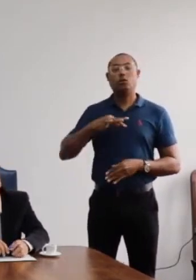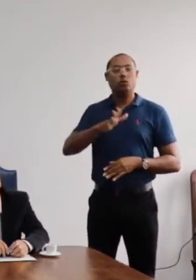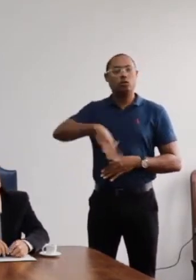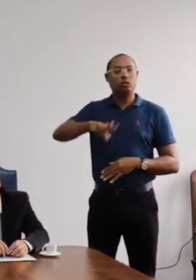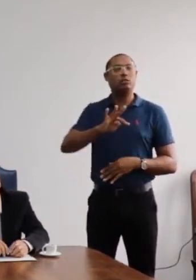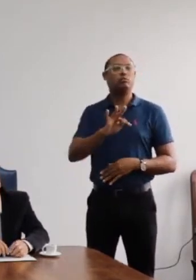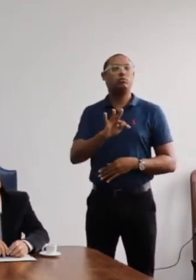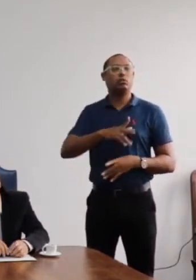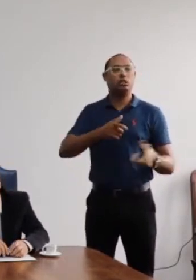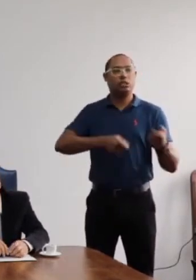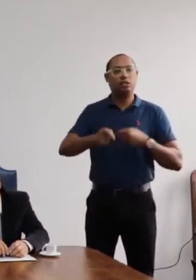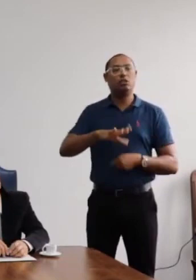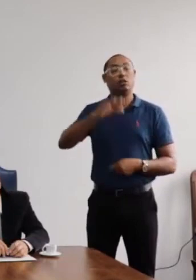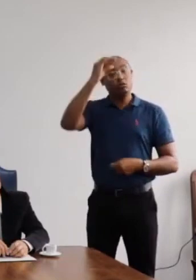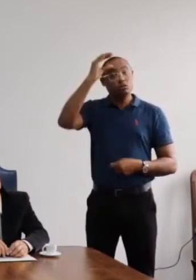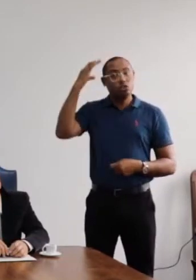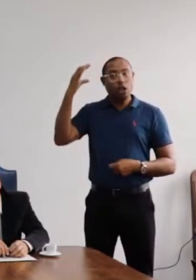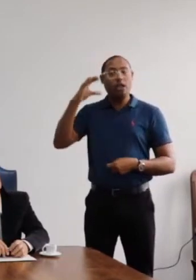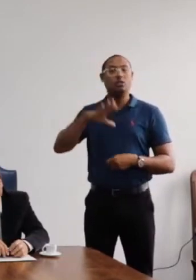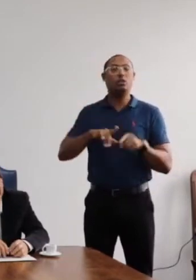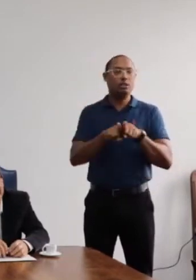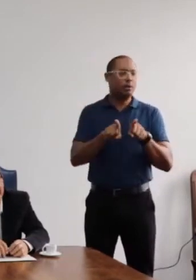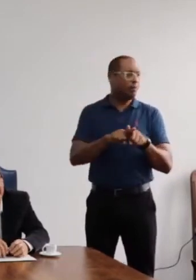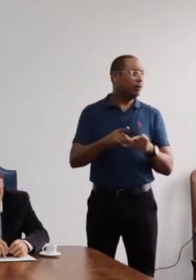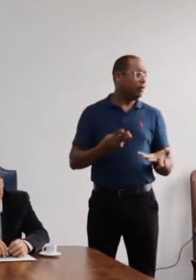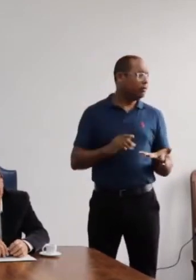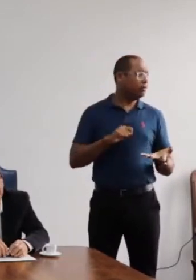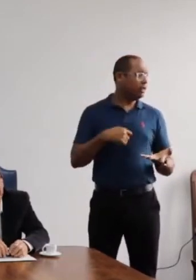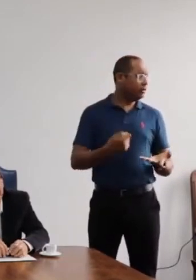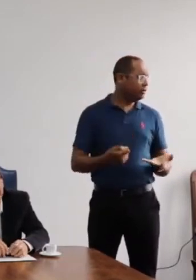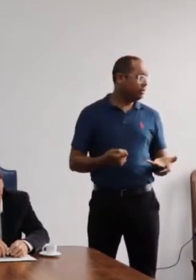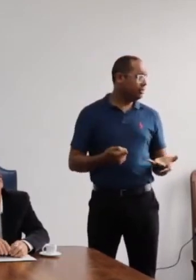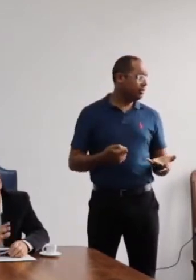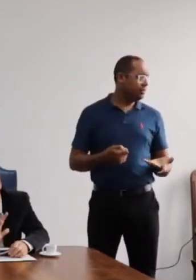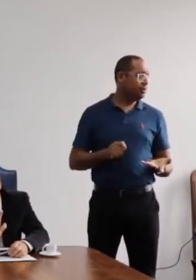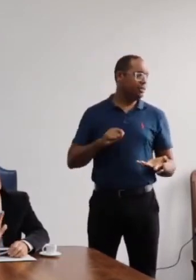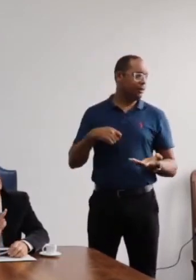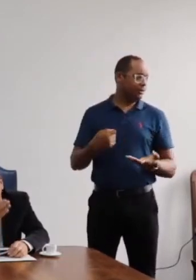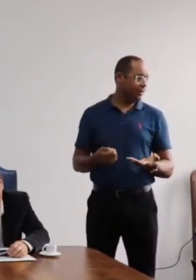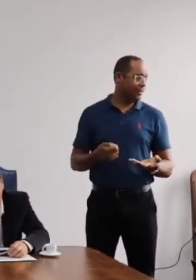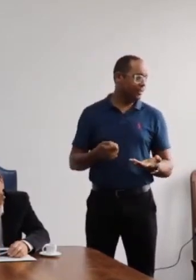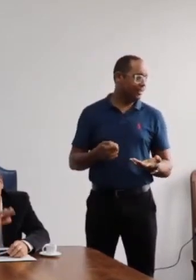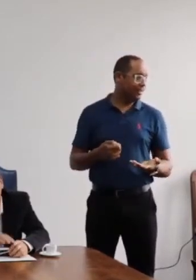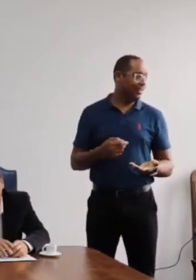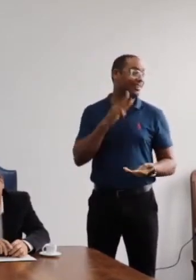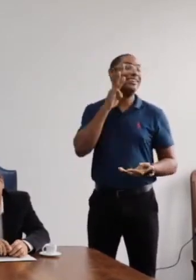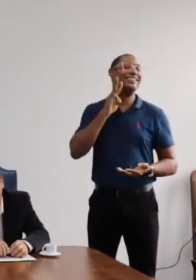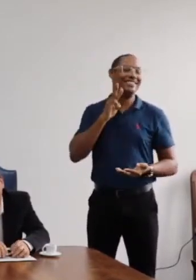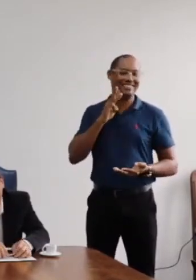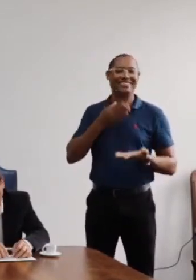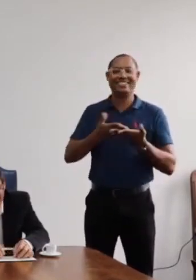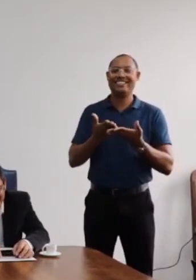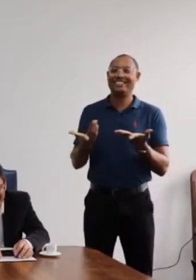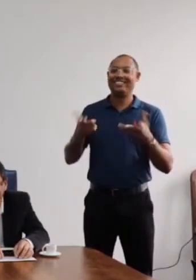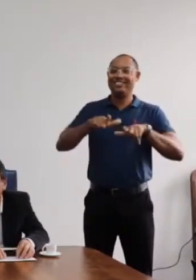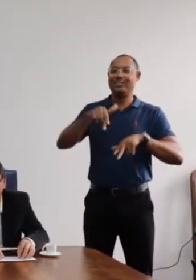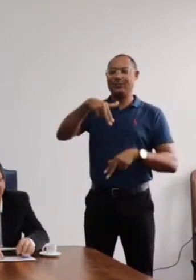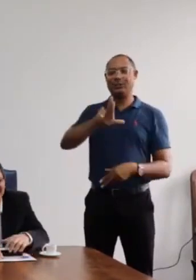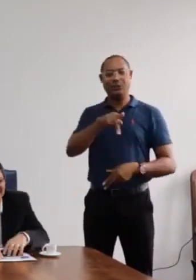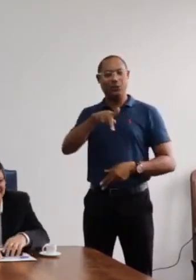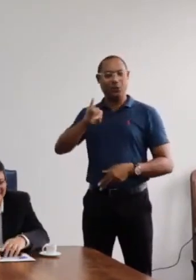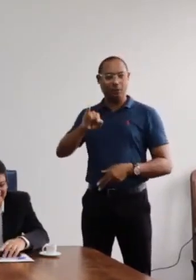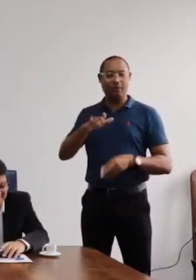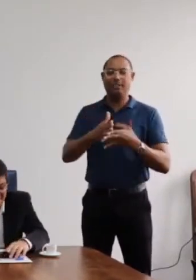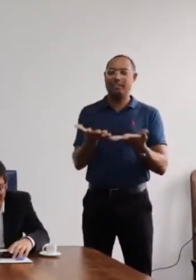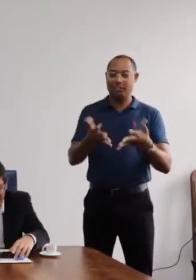Charlson e Wellington, nossos intérpretes do Núcleo de Política de Inclusão da Prograde, que